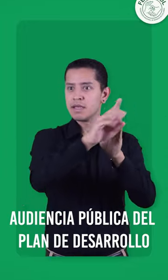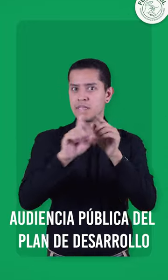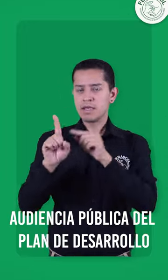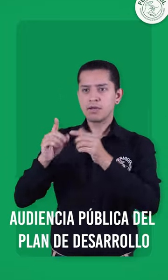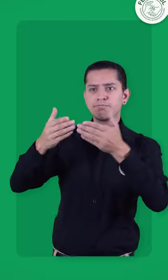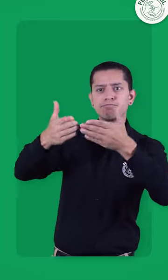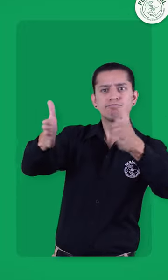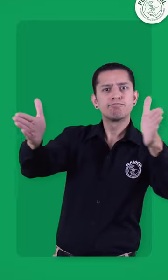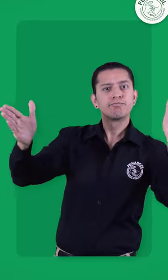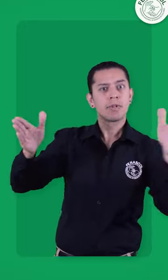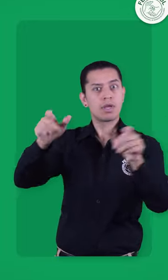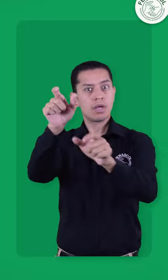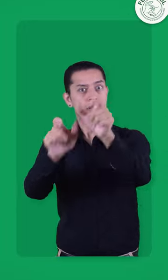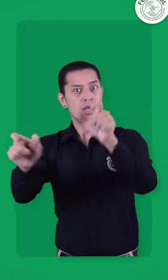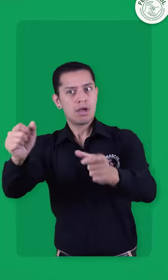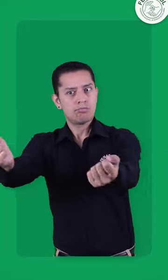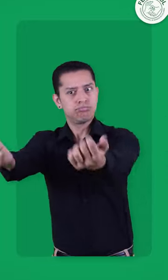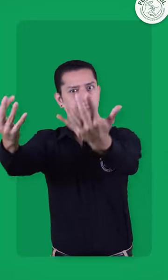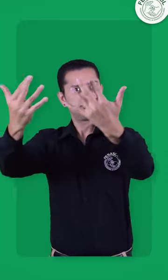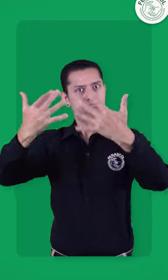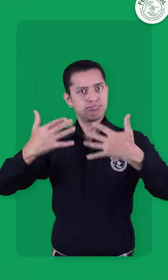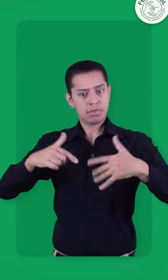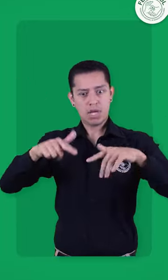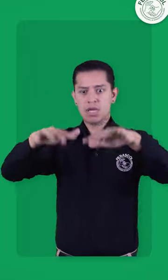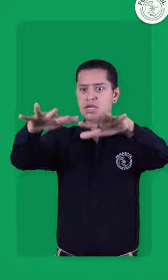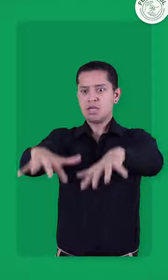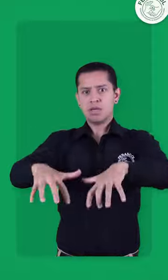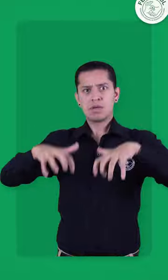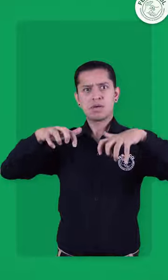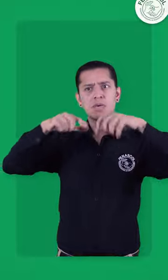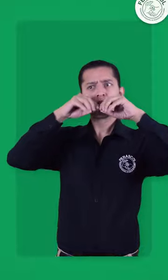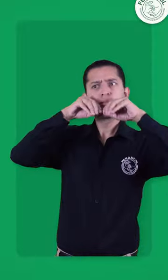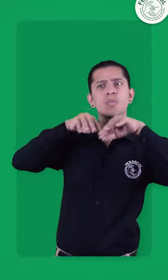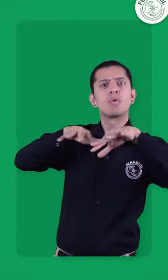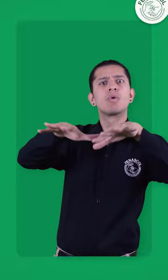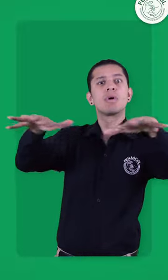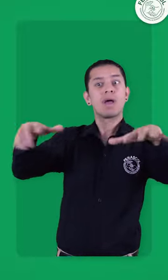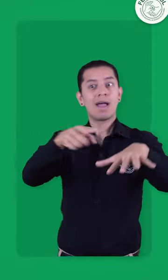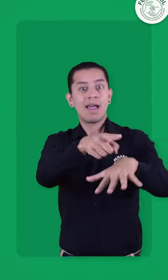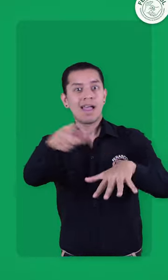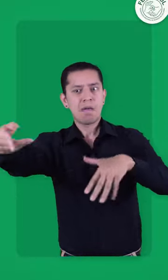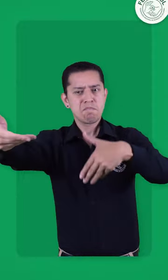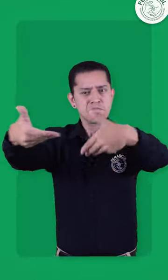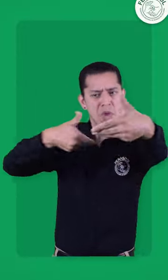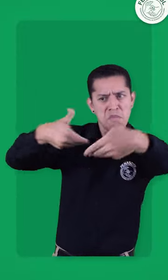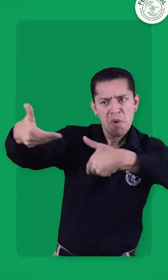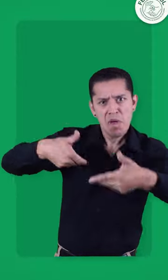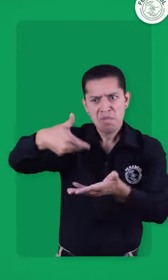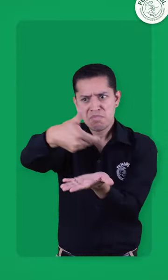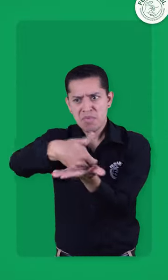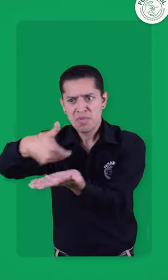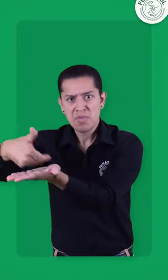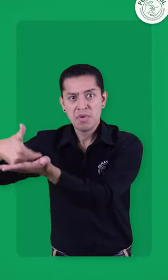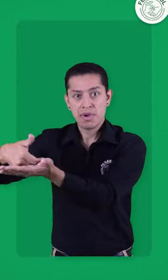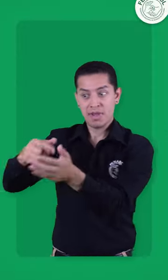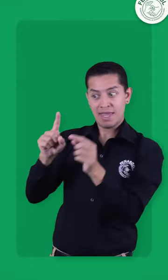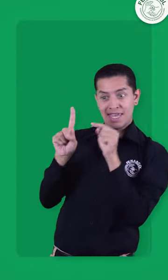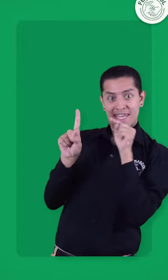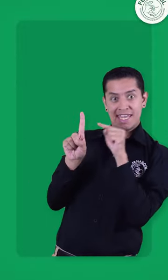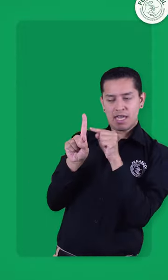Plan de Desarrollo de Bogotá, llevada a cabo en el Consejo de Bogotá, fue un espacio